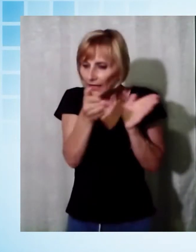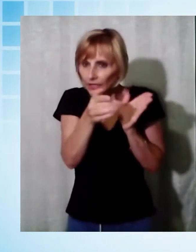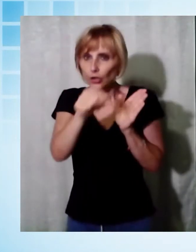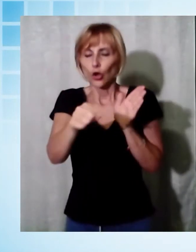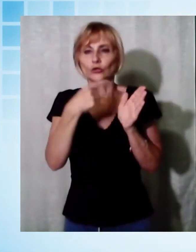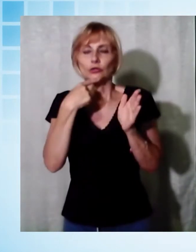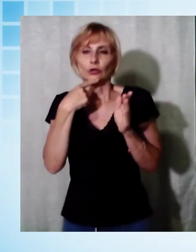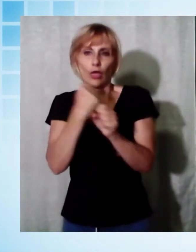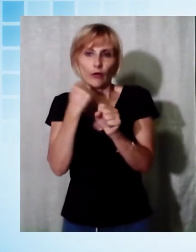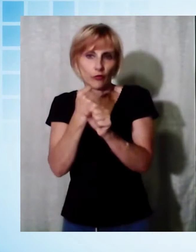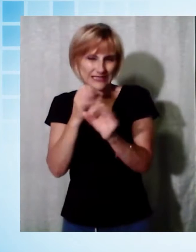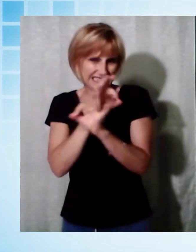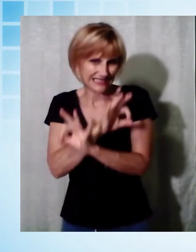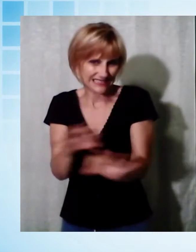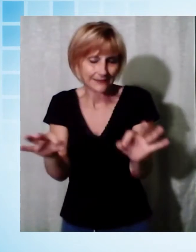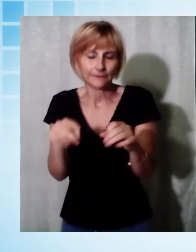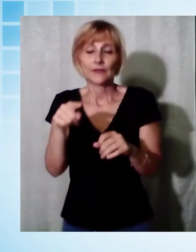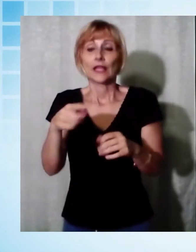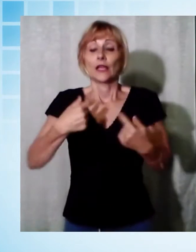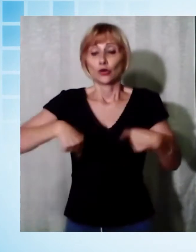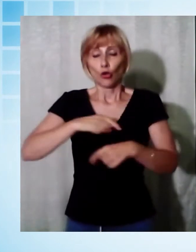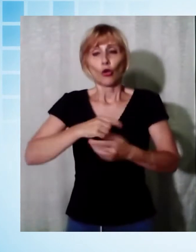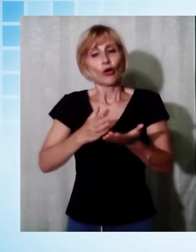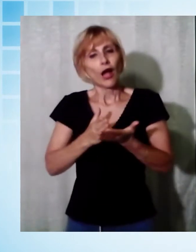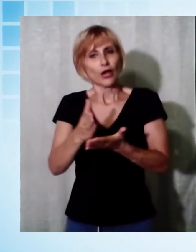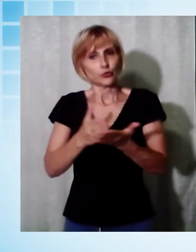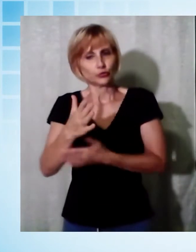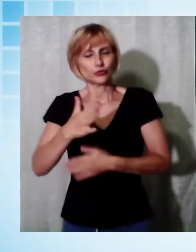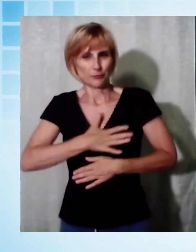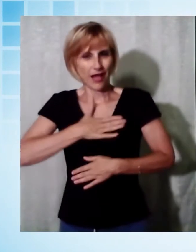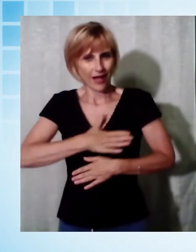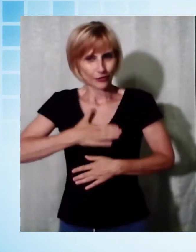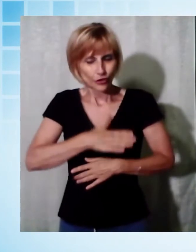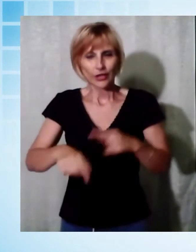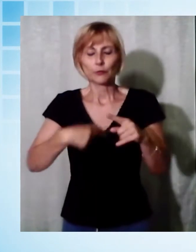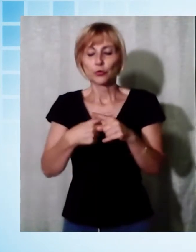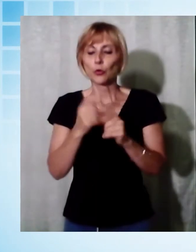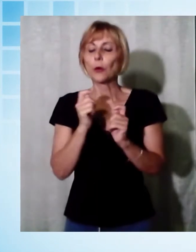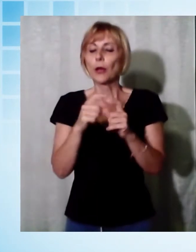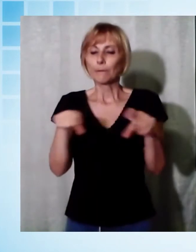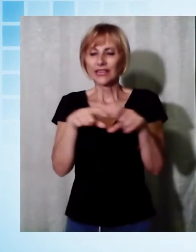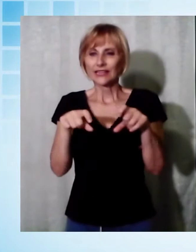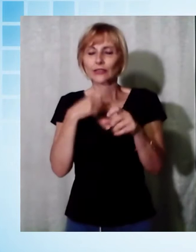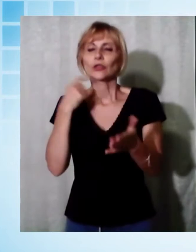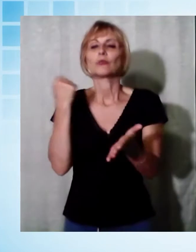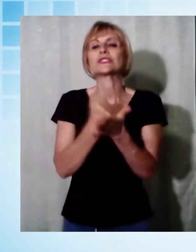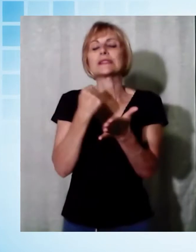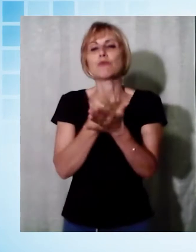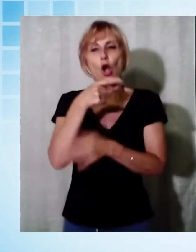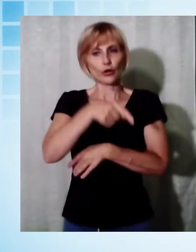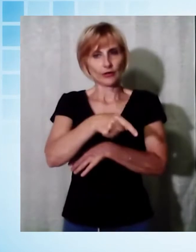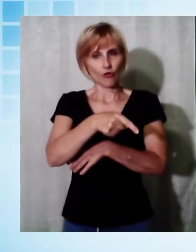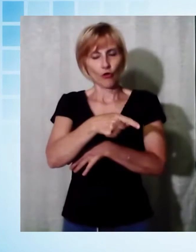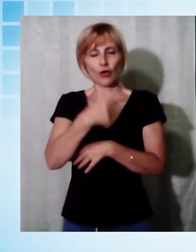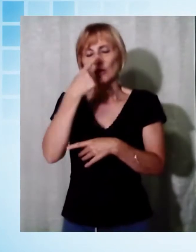questi mesi. Ci fa piacere anche quest'idea di far pagare un biglietto simbolico, cioè la possibilità di